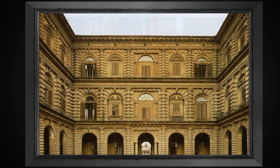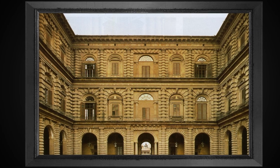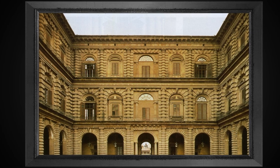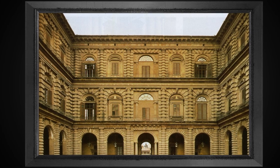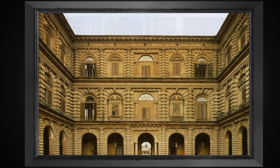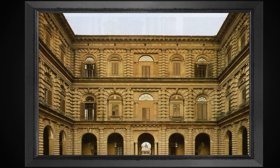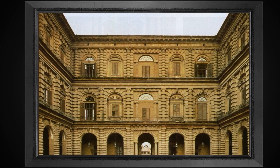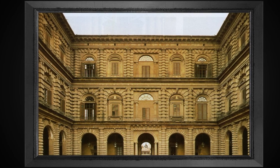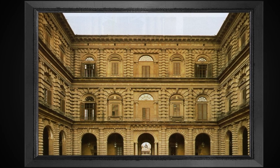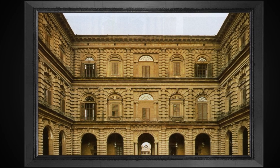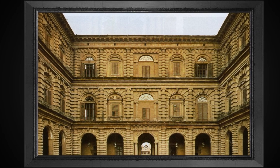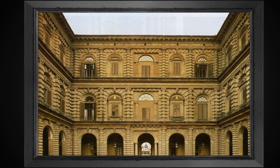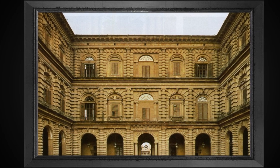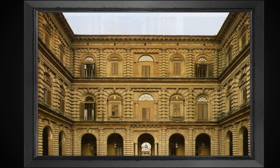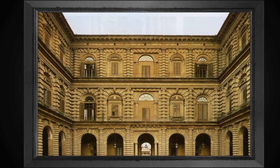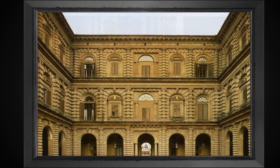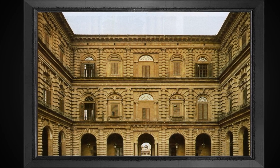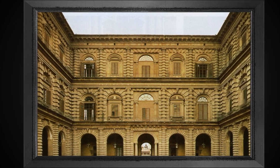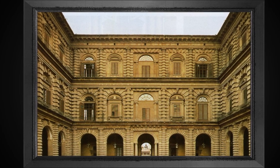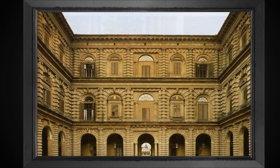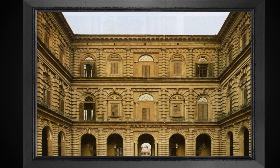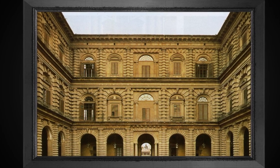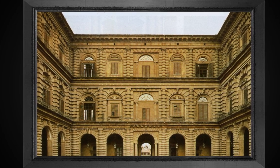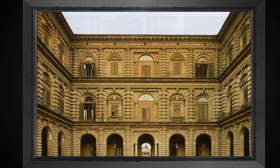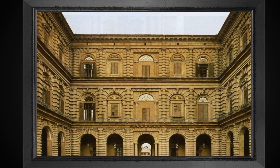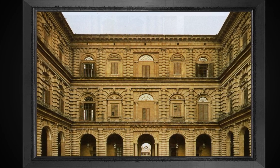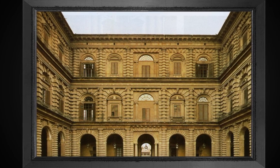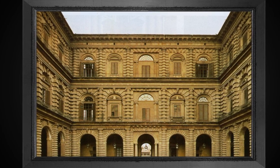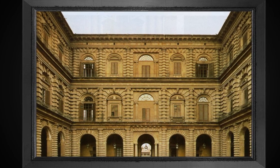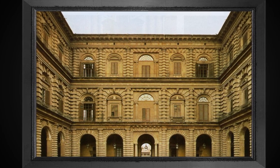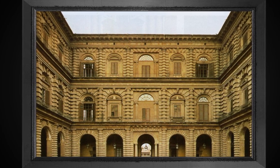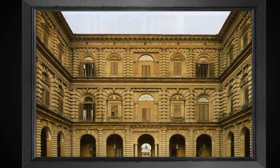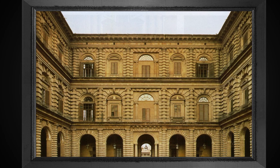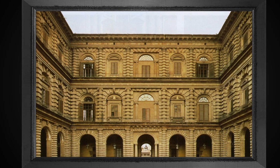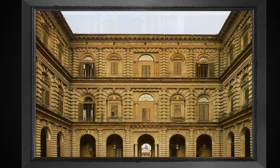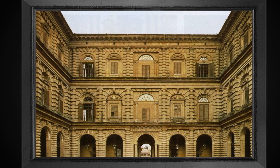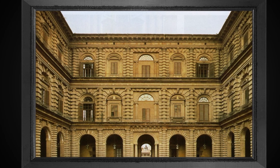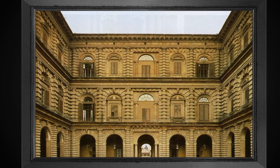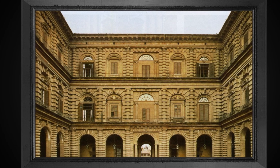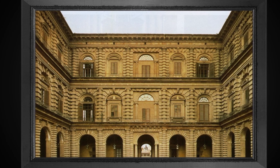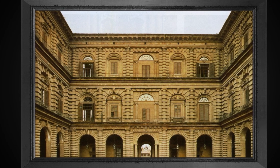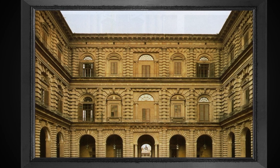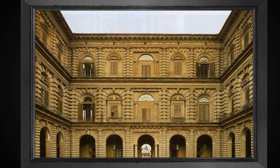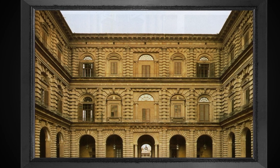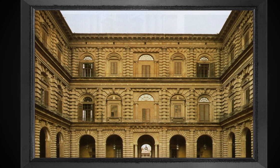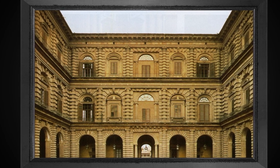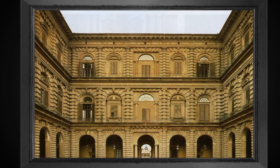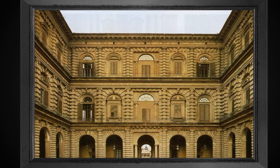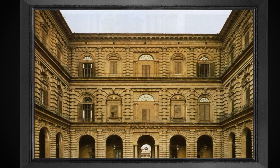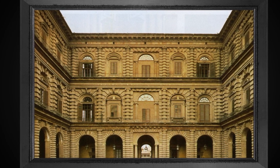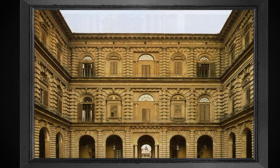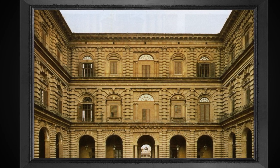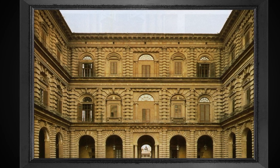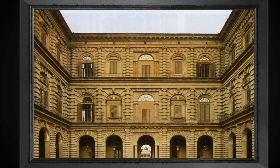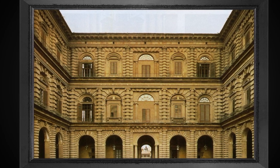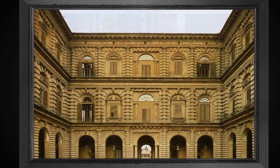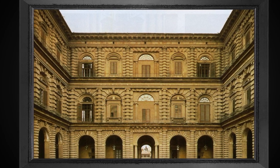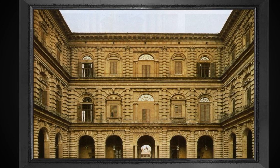e criação, é o grande transfigurador da existência, que embeleza e aceita o mundo, em vez de extrair dele uma negação da vida,